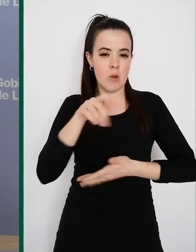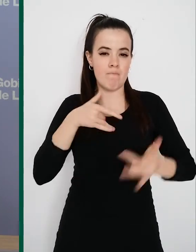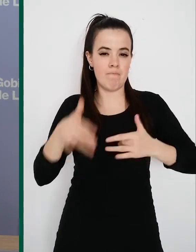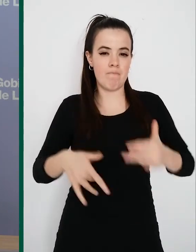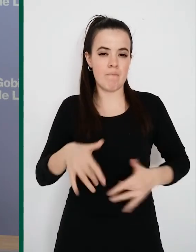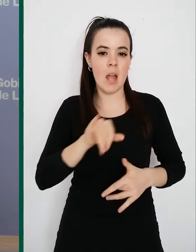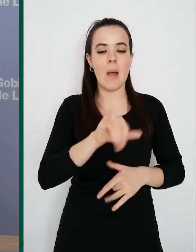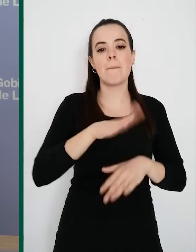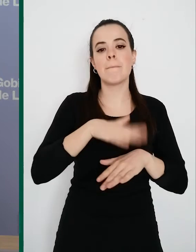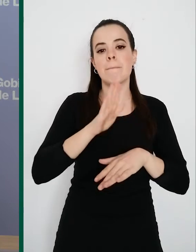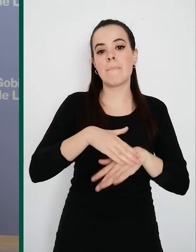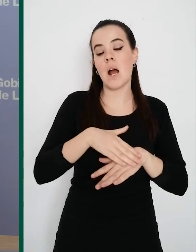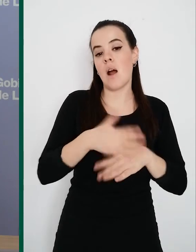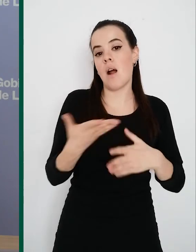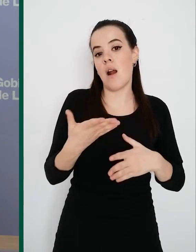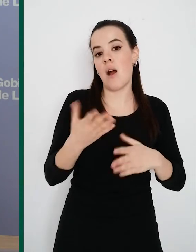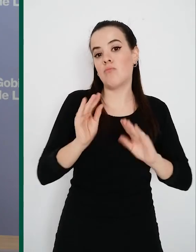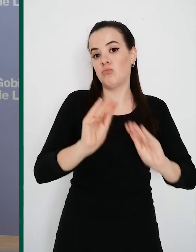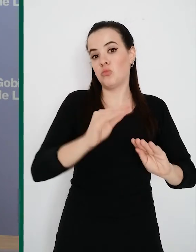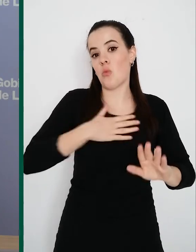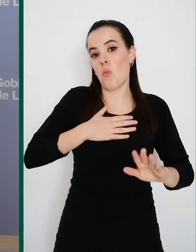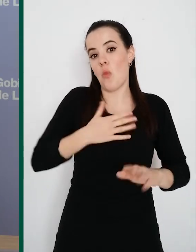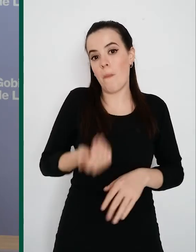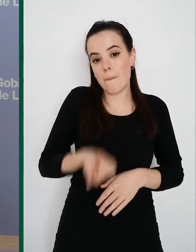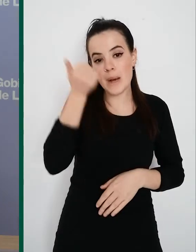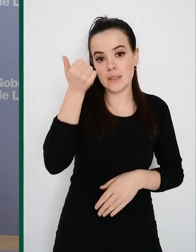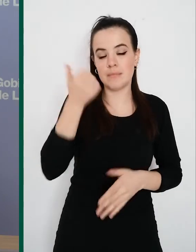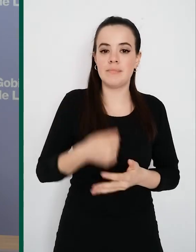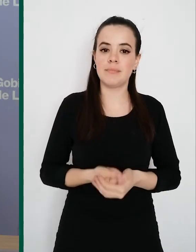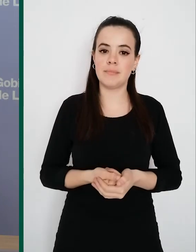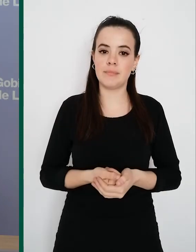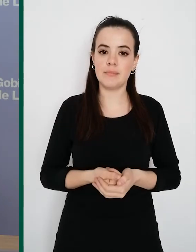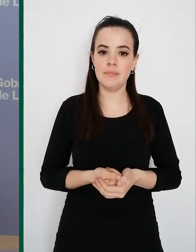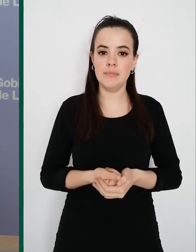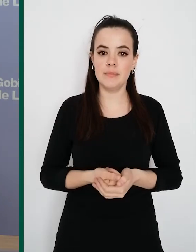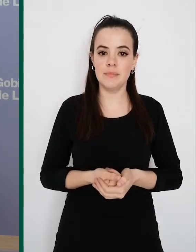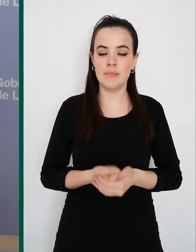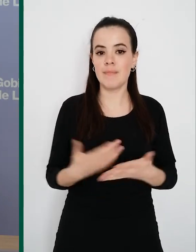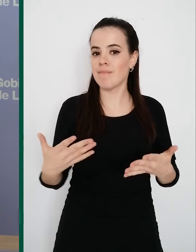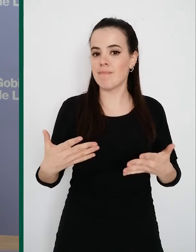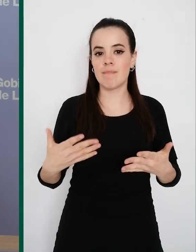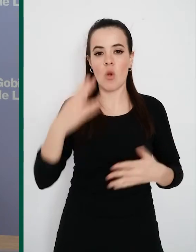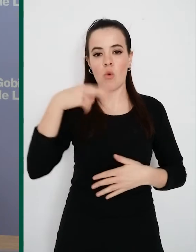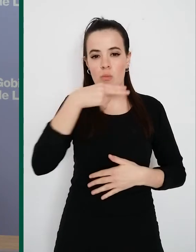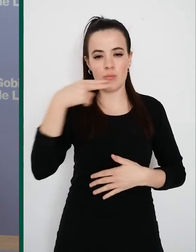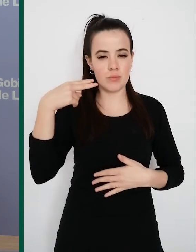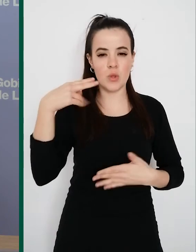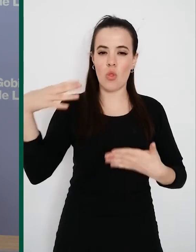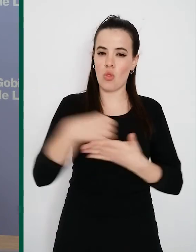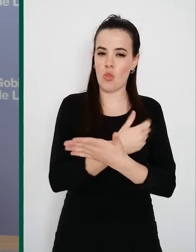mejorando la comodidad de los pacientes y la gestión eficiente de los recursos. Todo este compromiso en la lucha frente al COVID